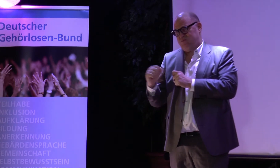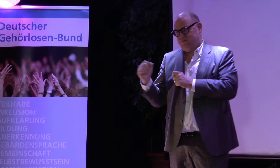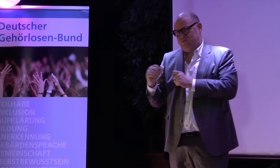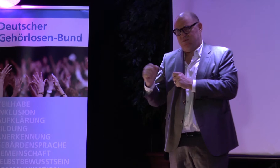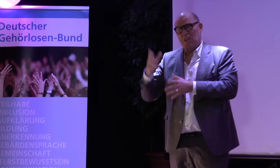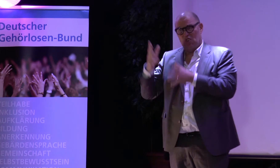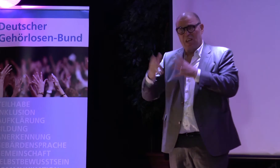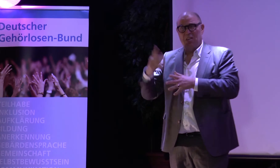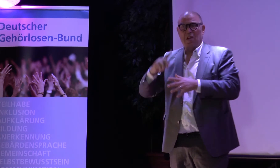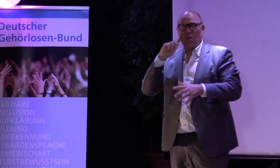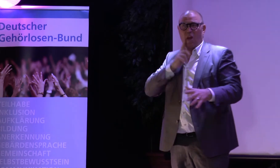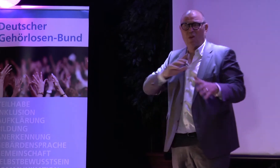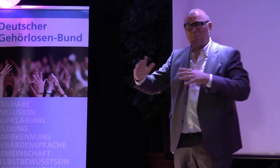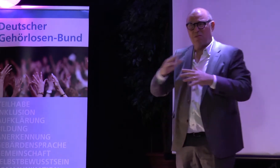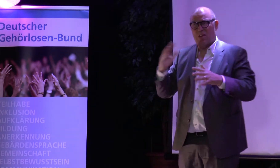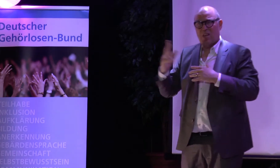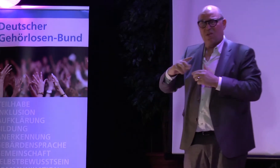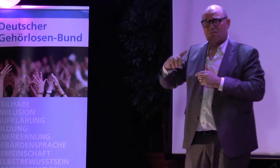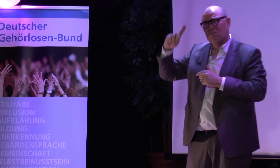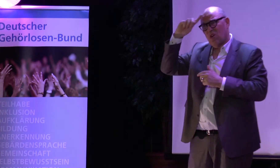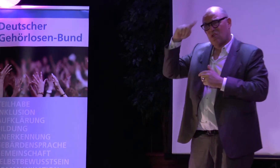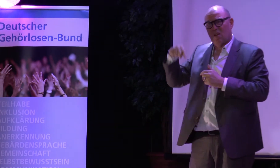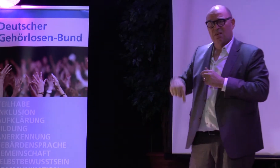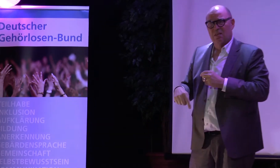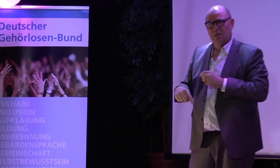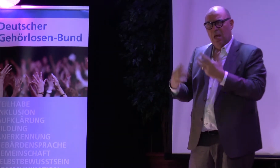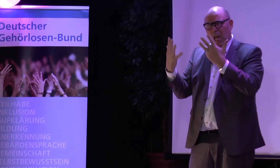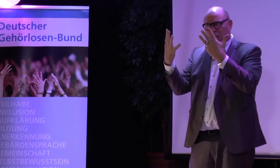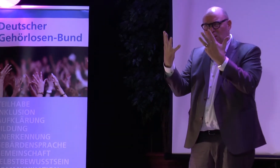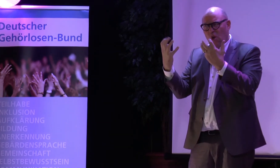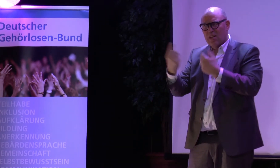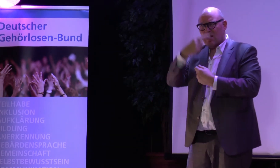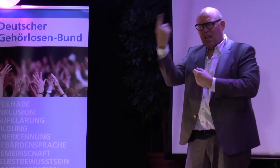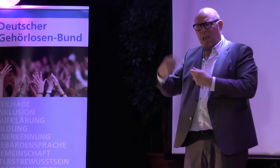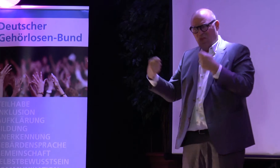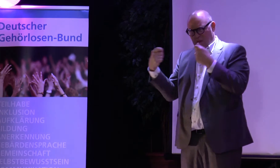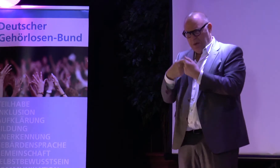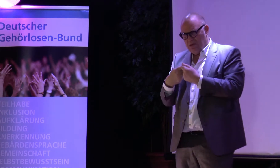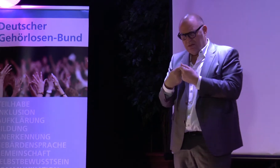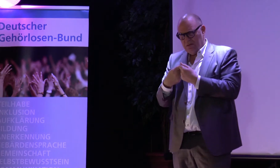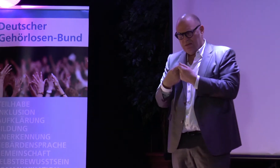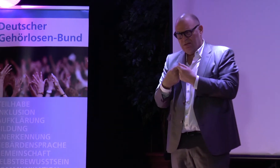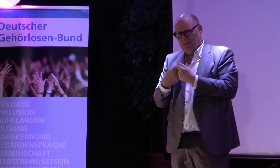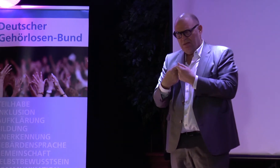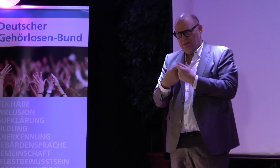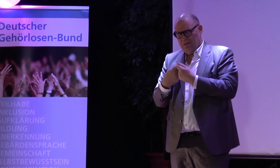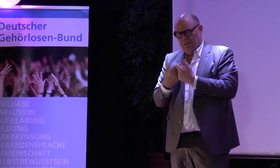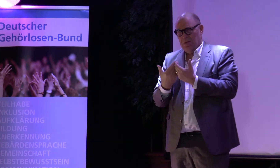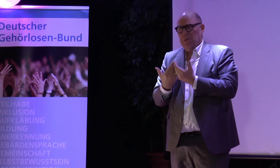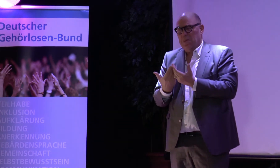die lange Zeit, die Geschichte, die bewegende Geschichte in Deutschland, 90 Jahre, besteht der Verband